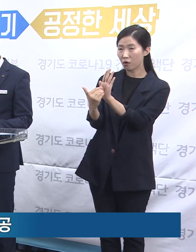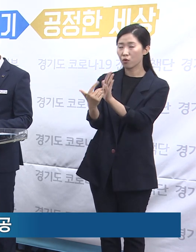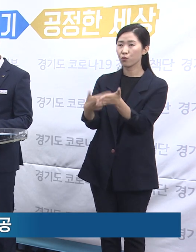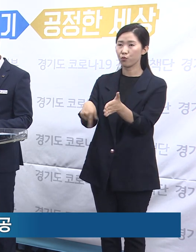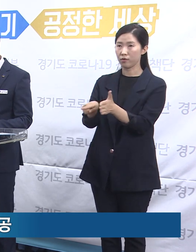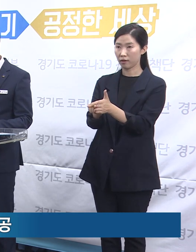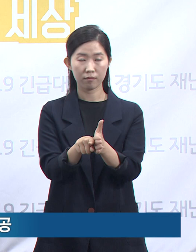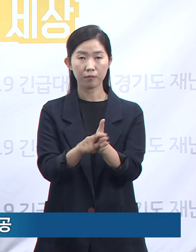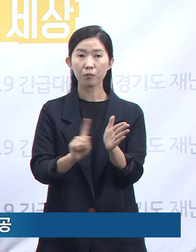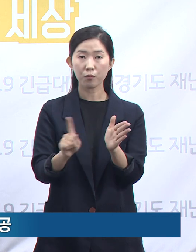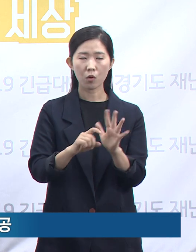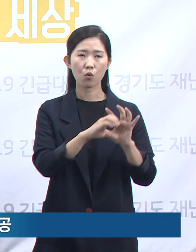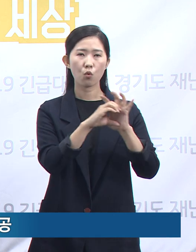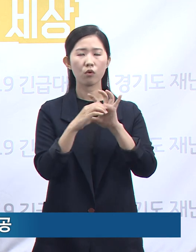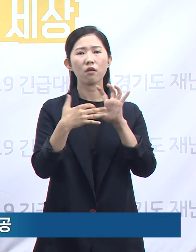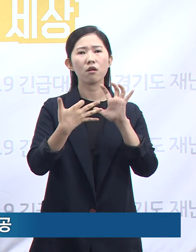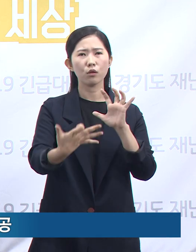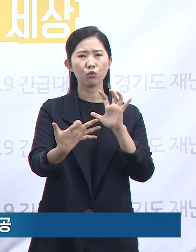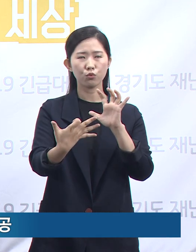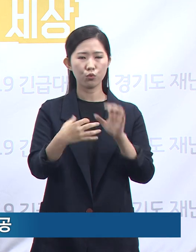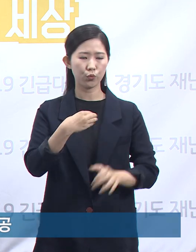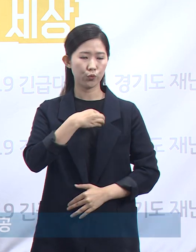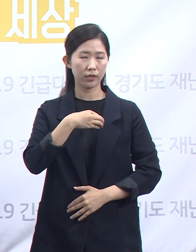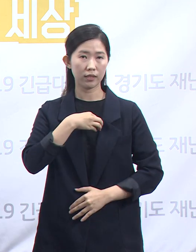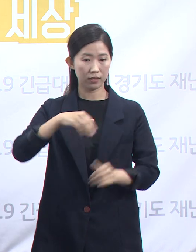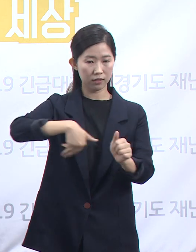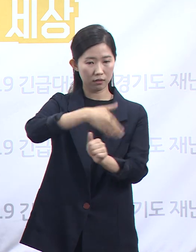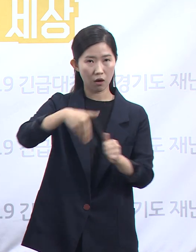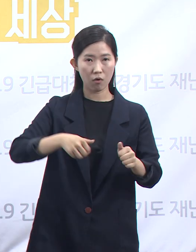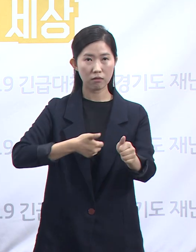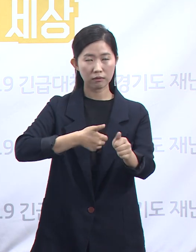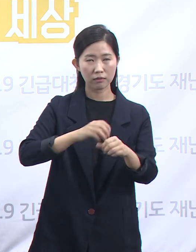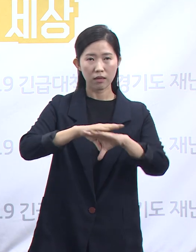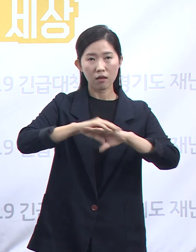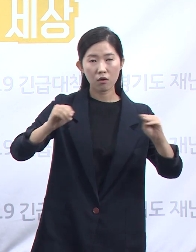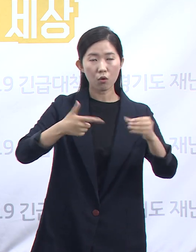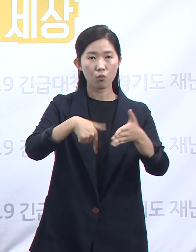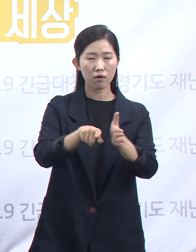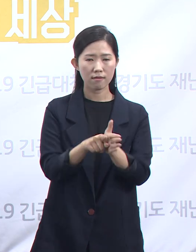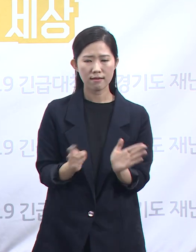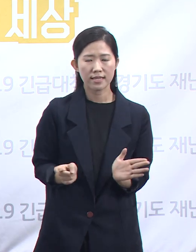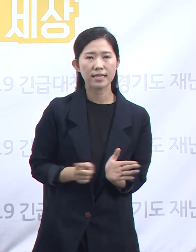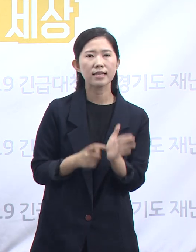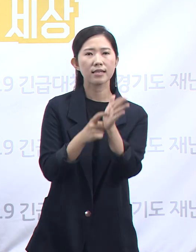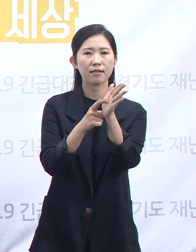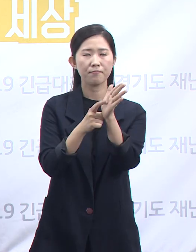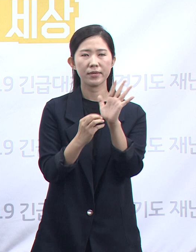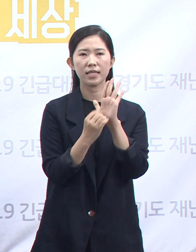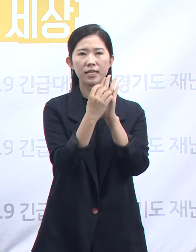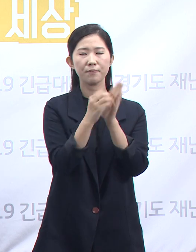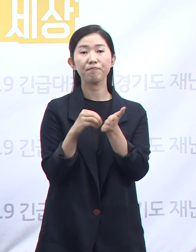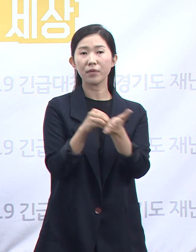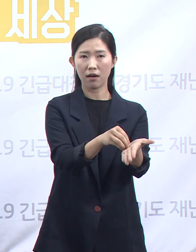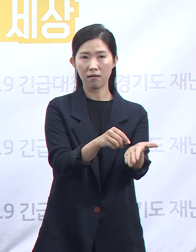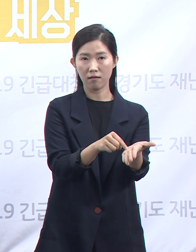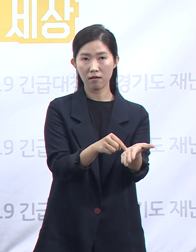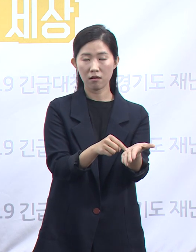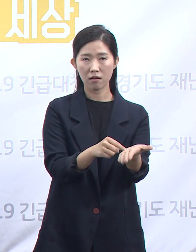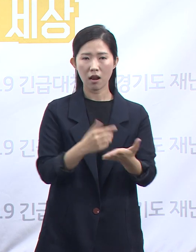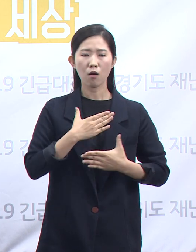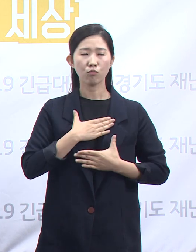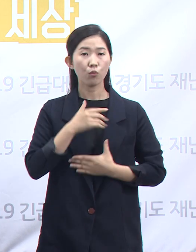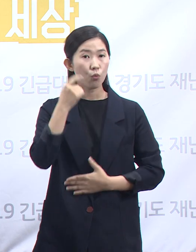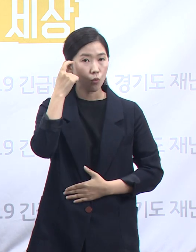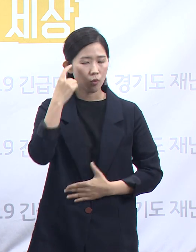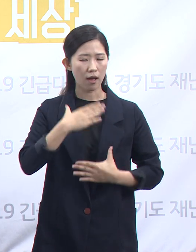코로나19 같은 위기 상황을 극복하기 위해서는 긴급 입찰을 통해 안정적이고 신속한 물량 확보가